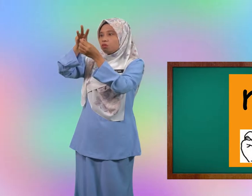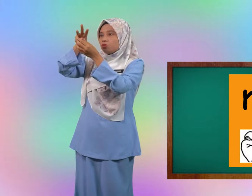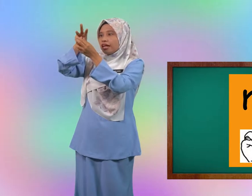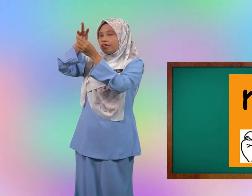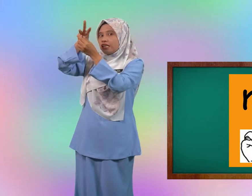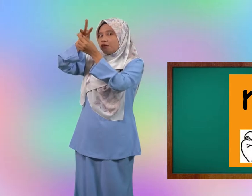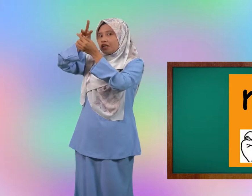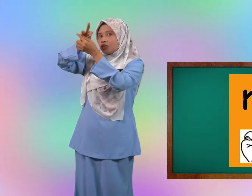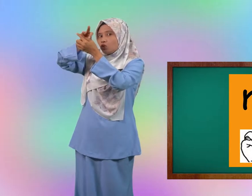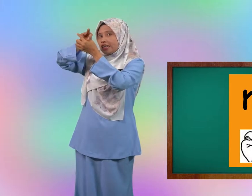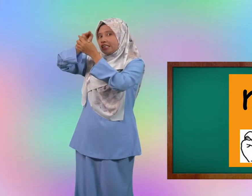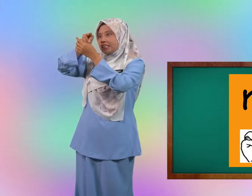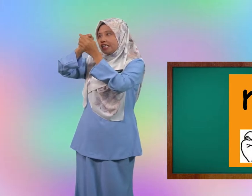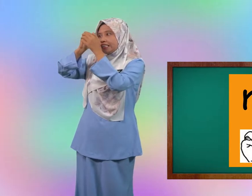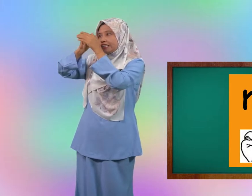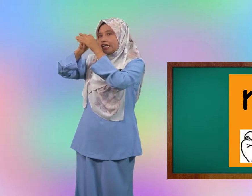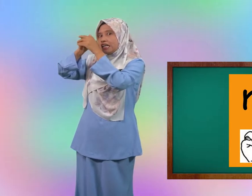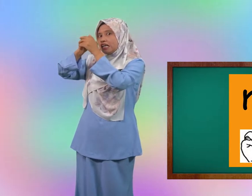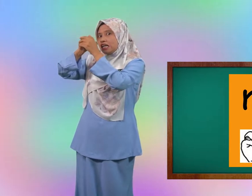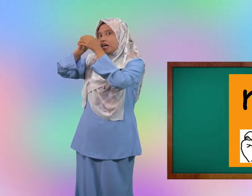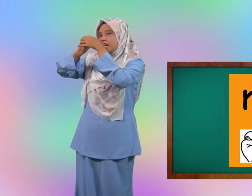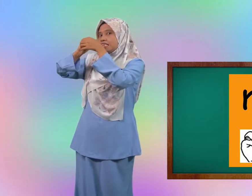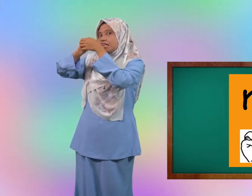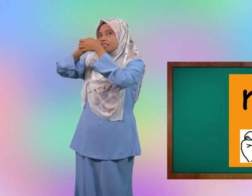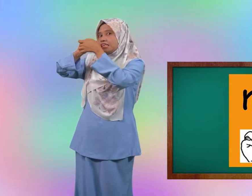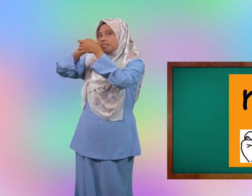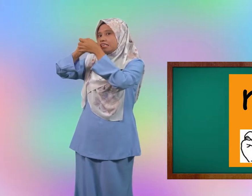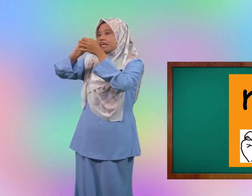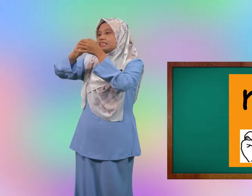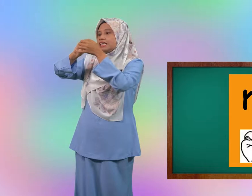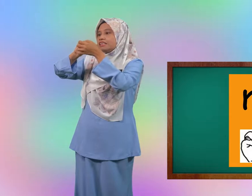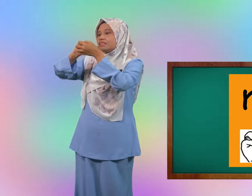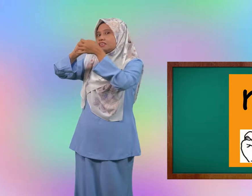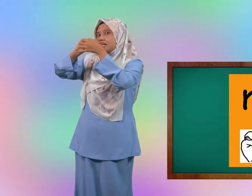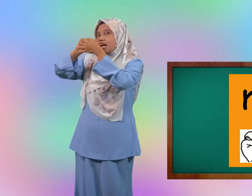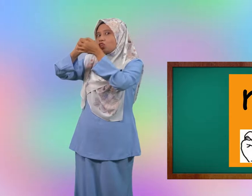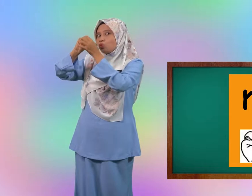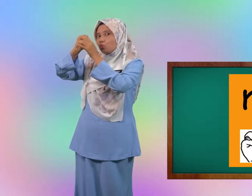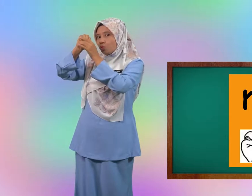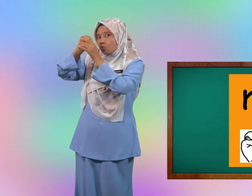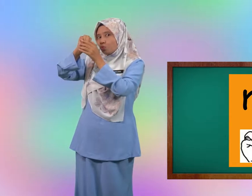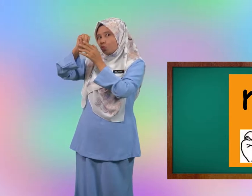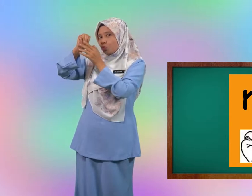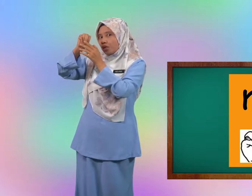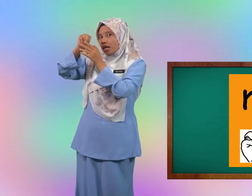ibu jari ni masukkan di celah-celah antara jari kelingking dengan jari hantu ok